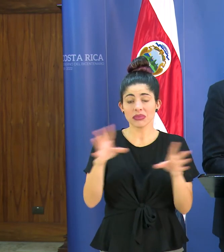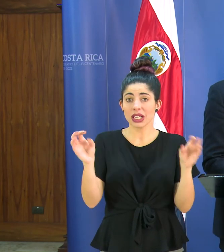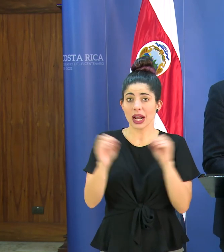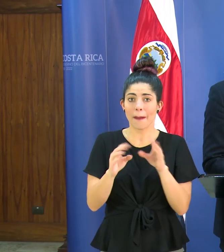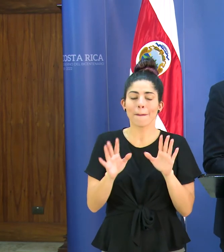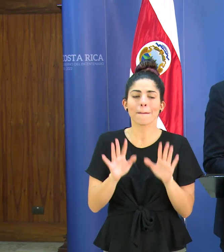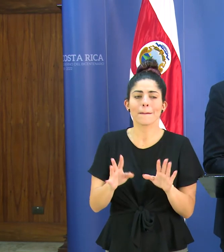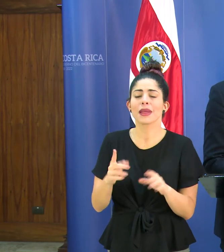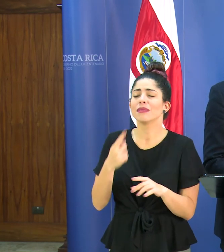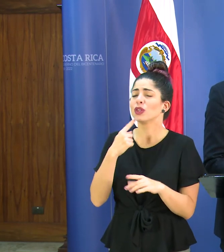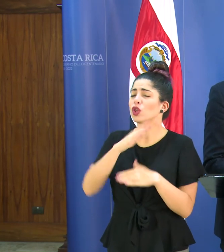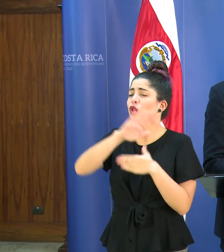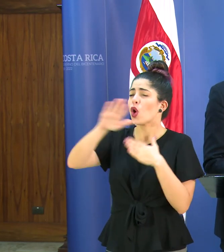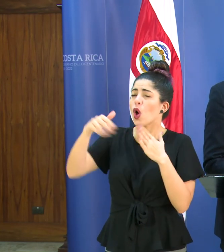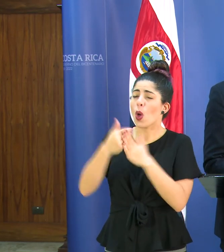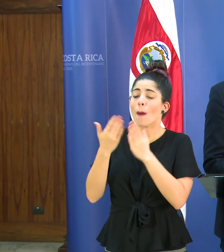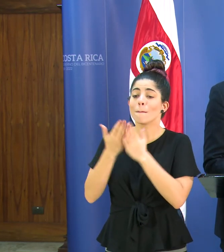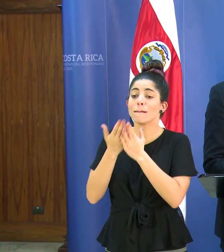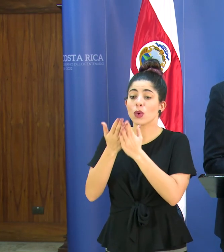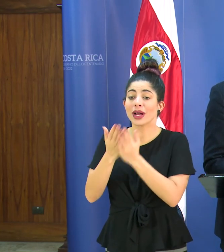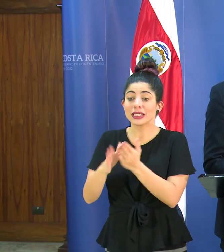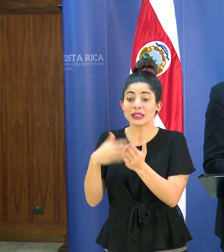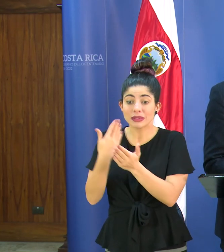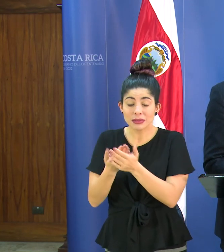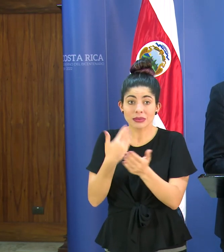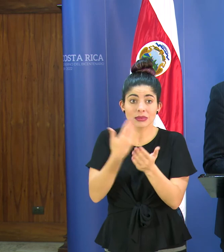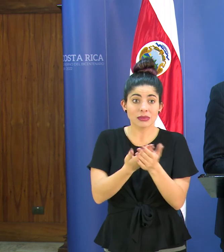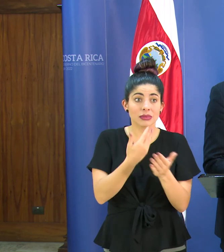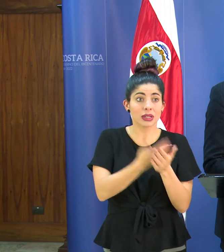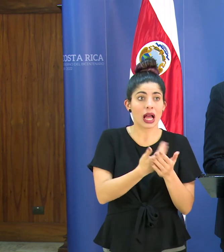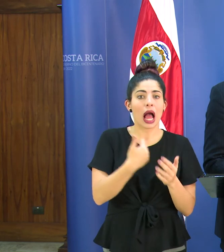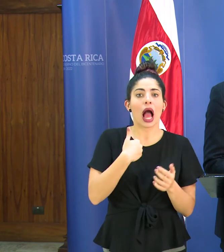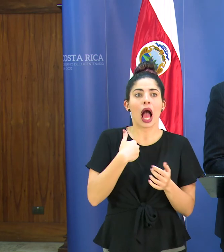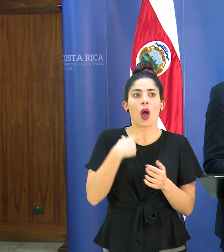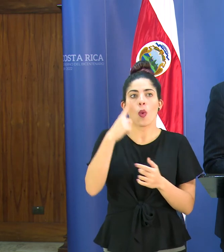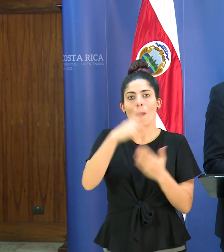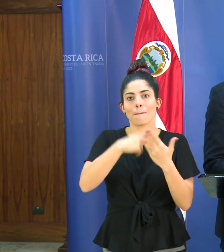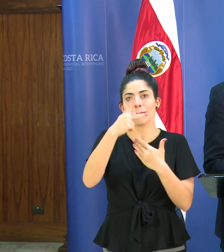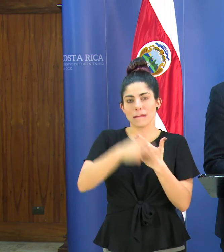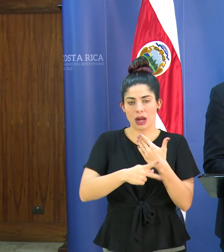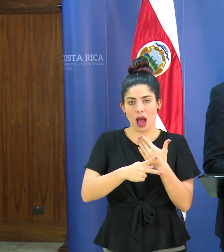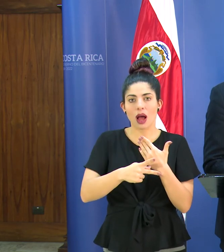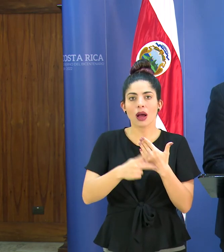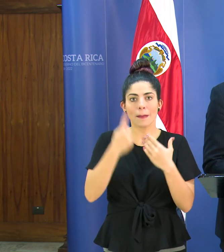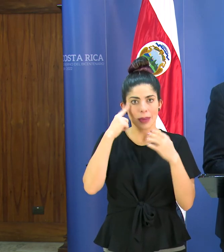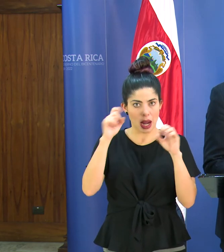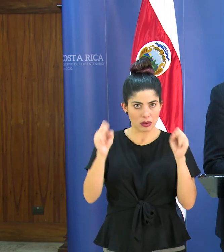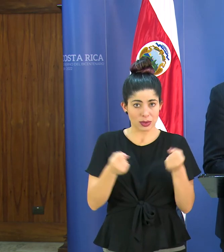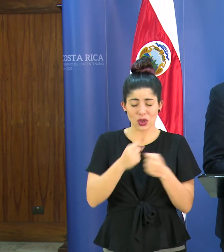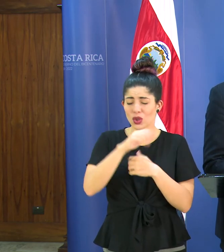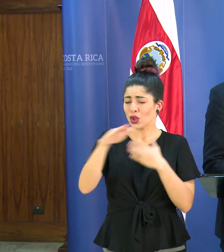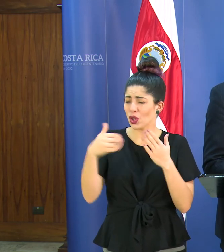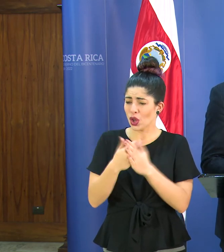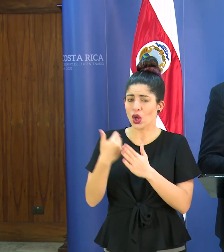todos todos los puertos de entrada tienen un plan de contingencia todos lo tienen porque lo hemos evaluado